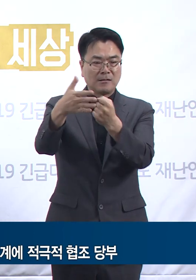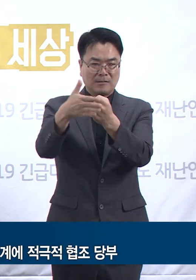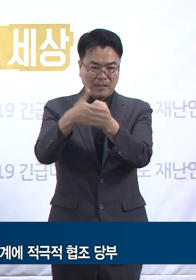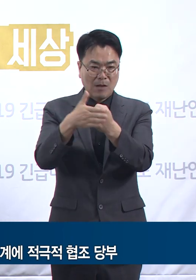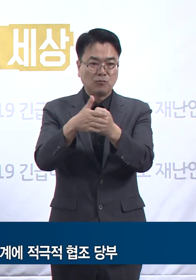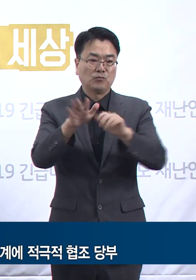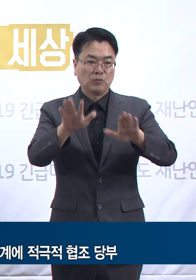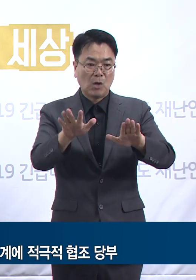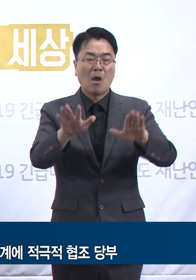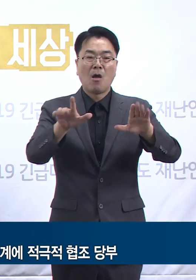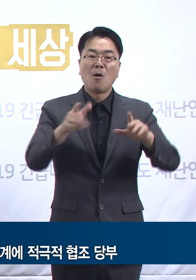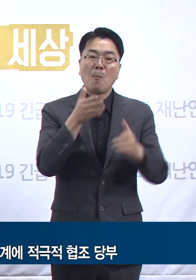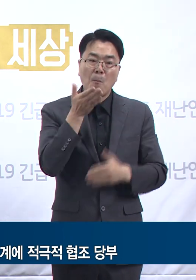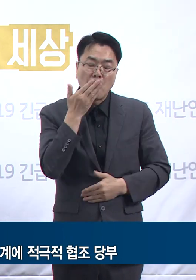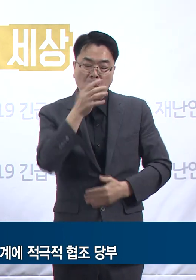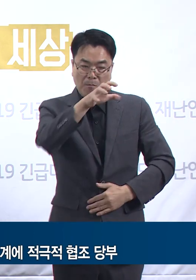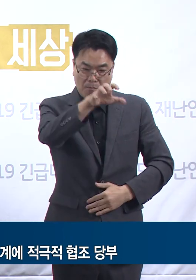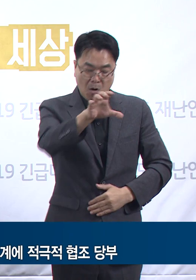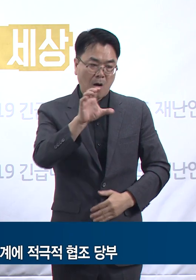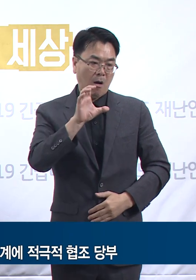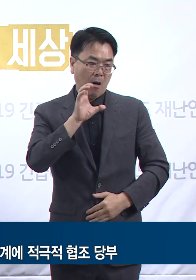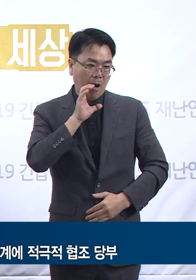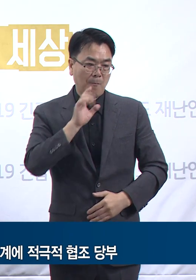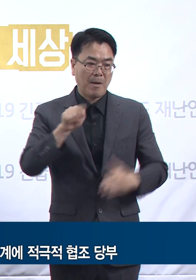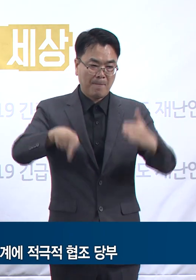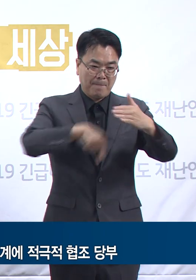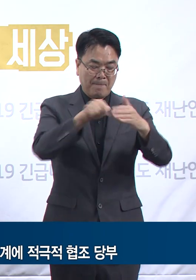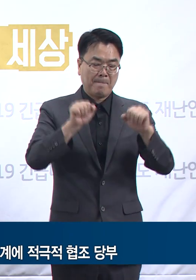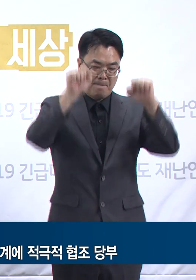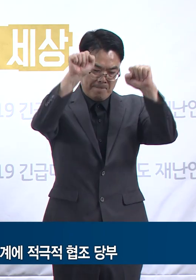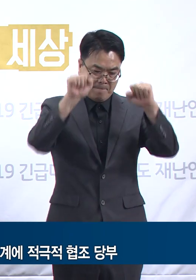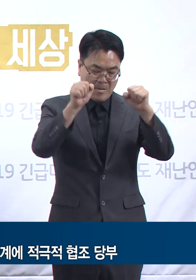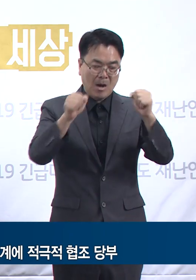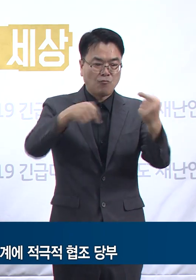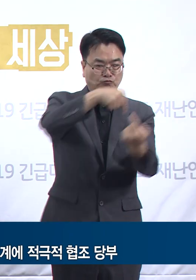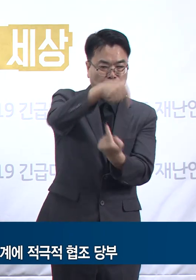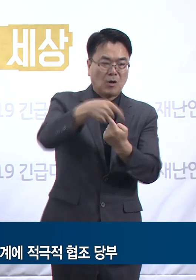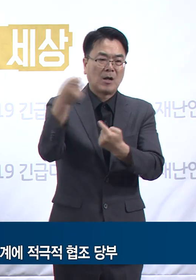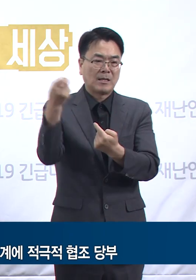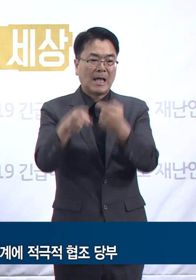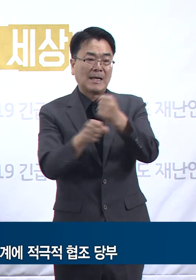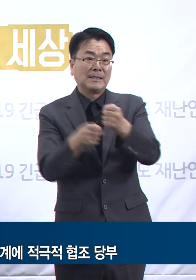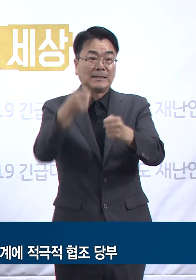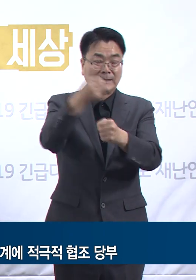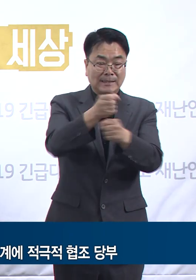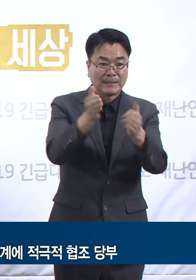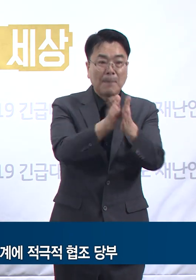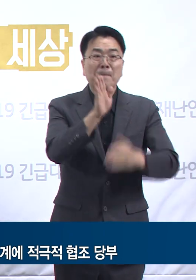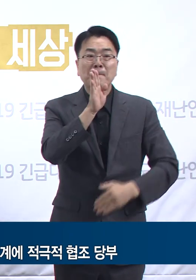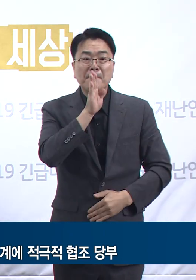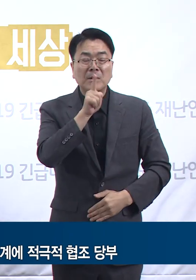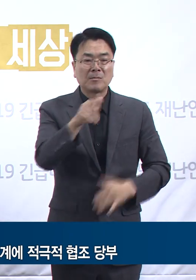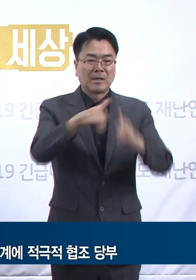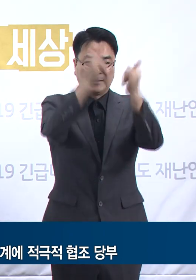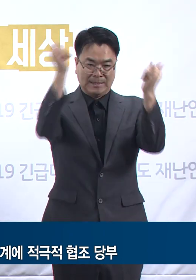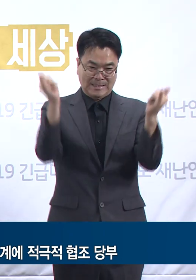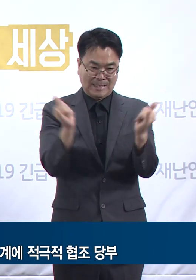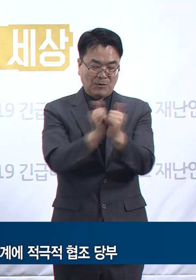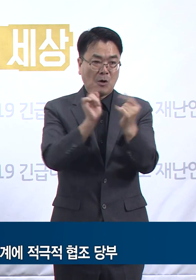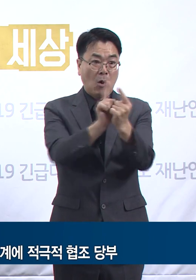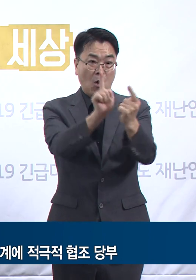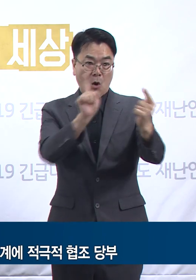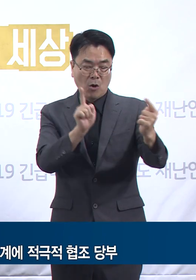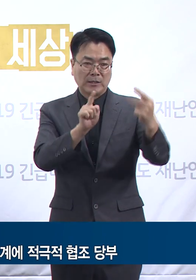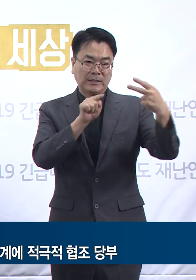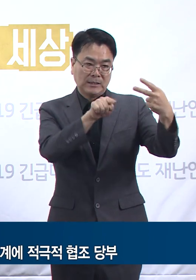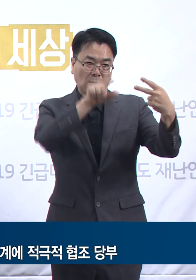도내 음식점, 카페, 실내체육시설 등의 영업이 재개되었습니다. 사회적 거리 두기 2.5단계 조치가